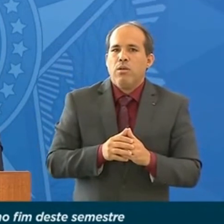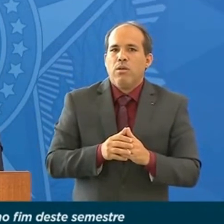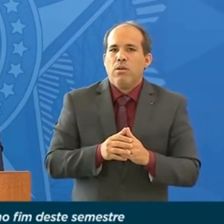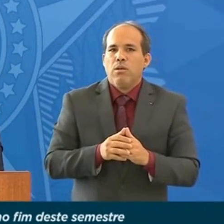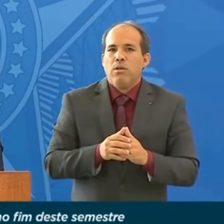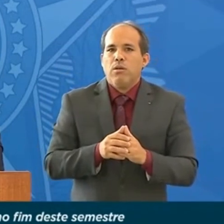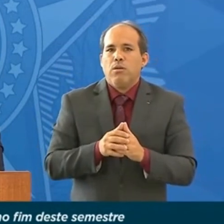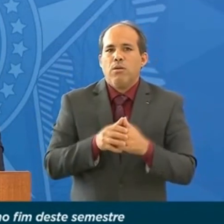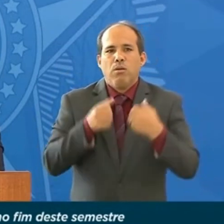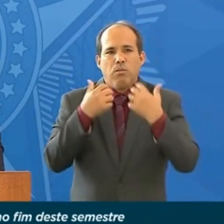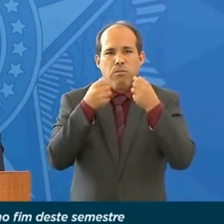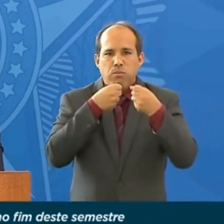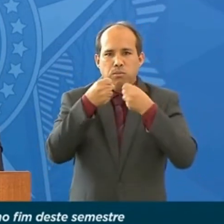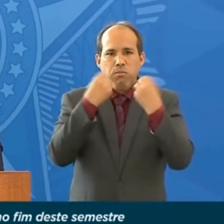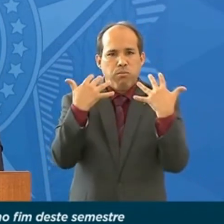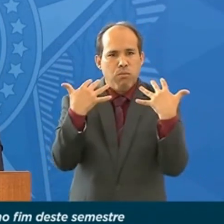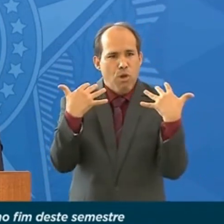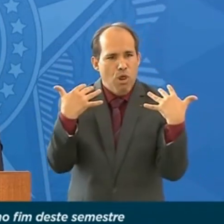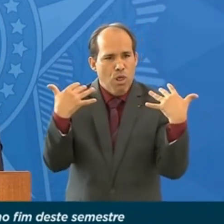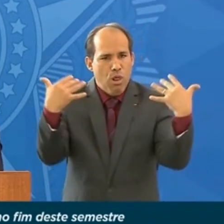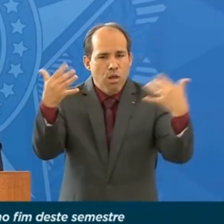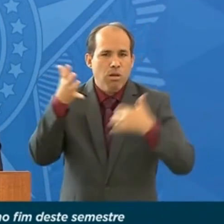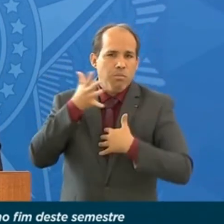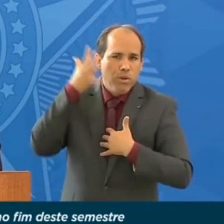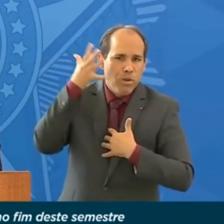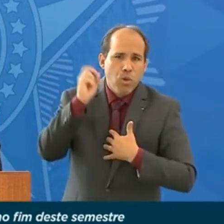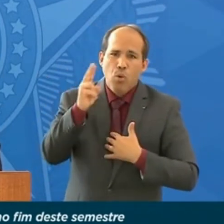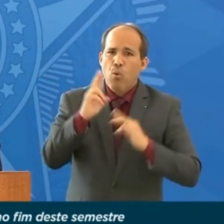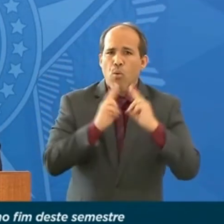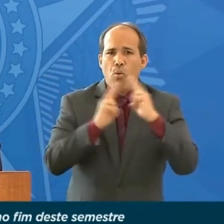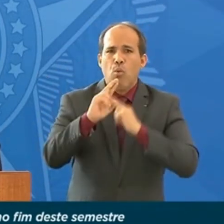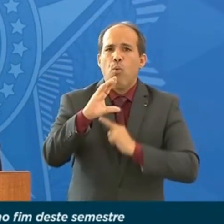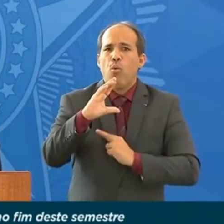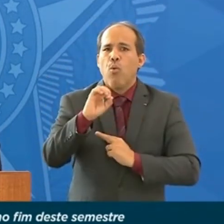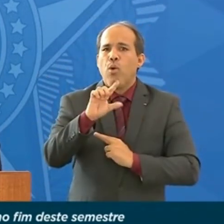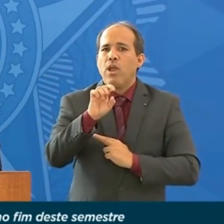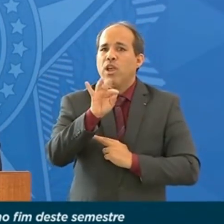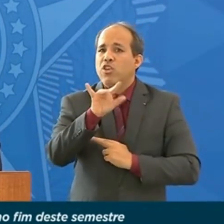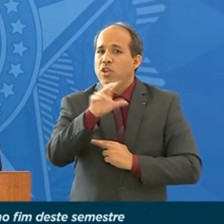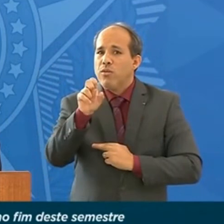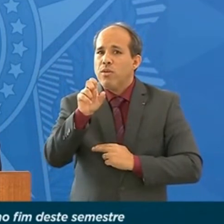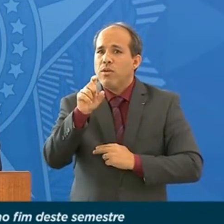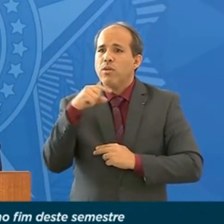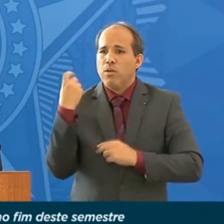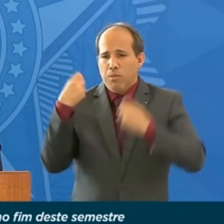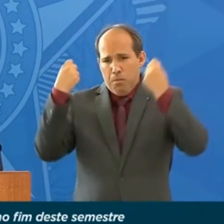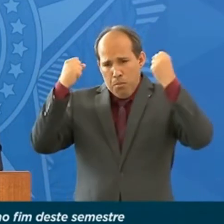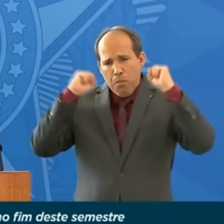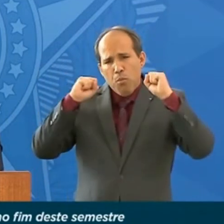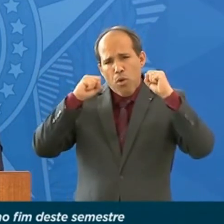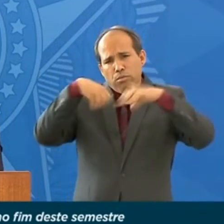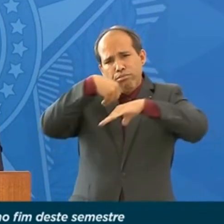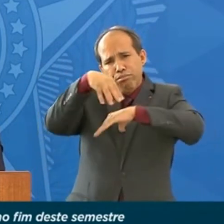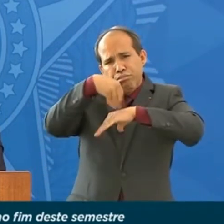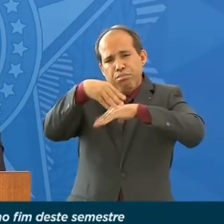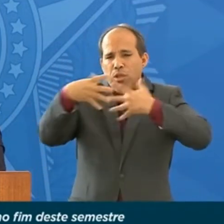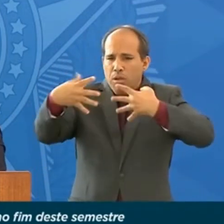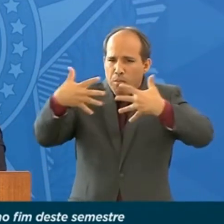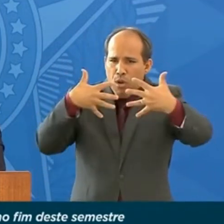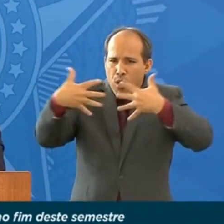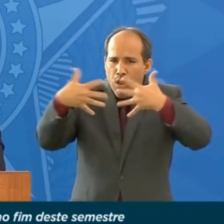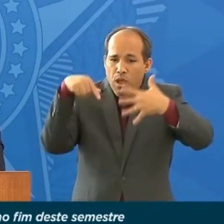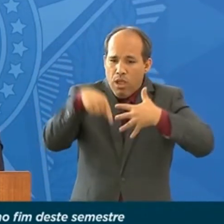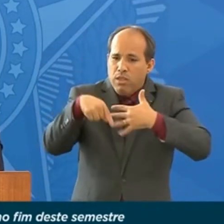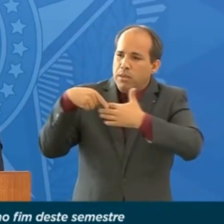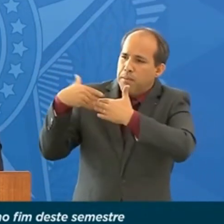ou para fazer um pronunciamento, ou uma coletiva, para que a gente possa dar transparência a esse processo.